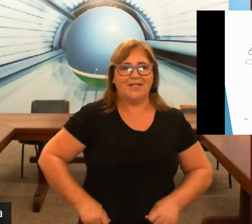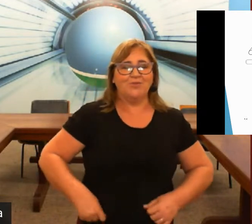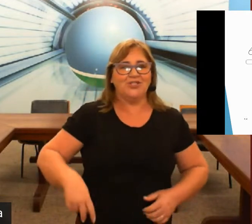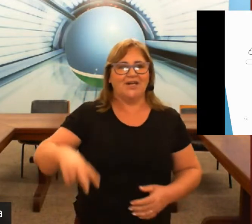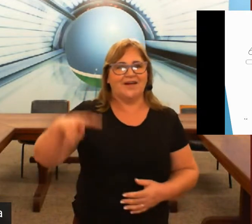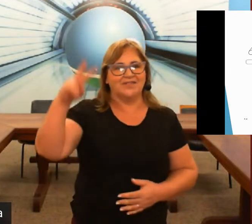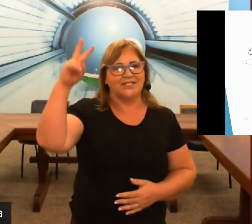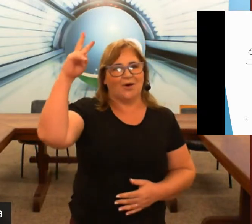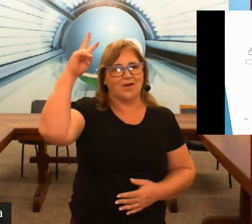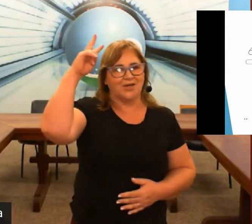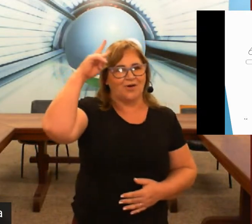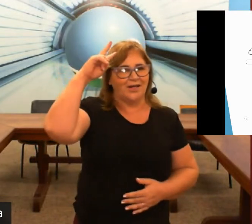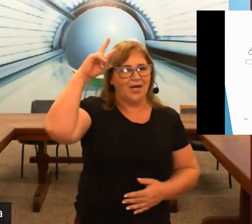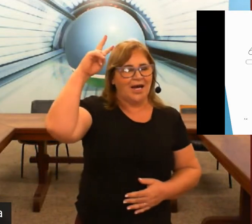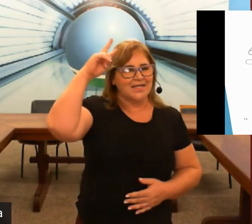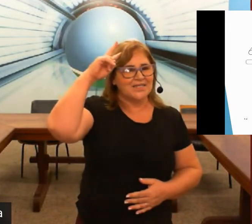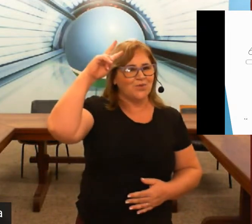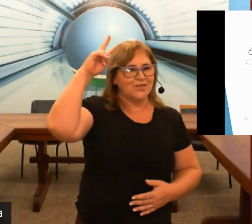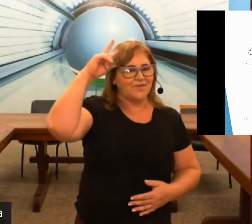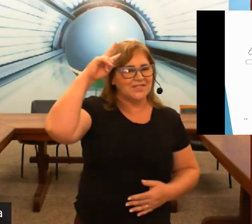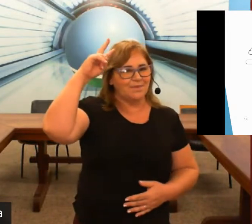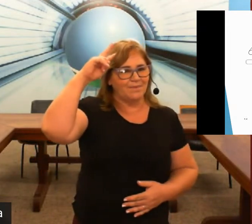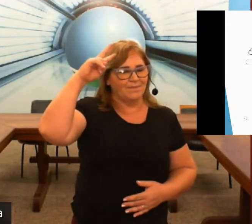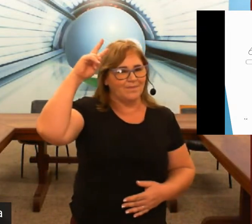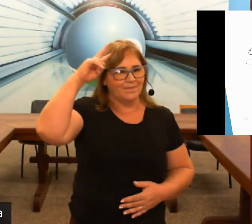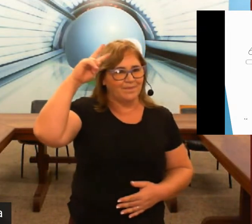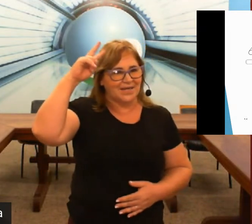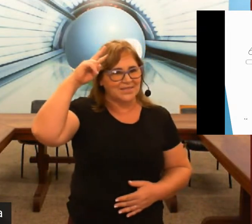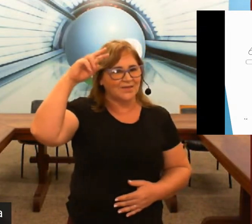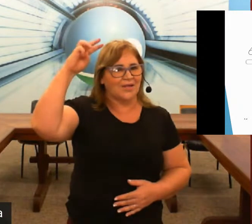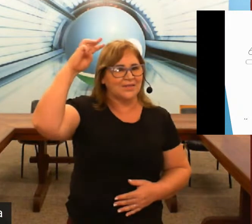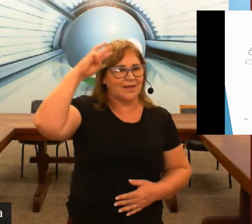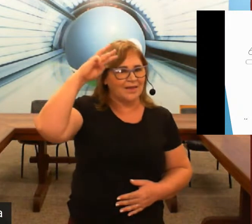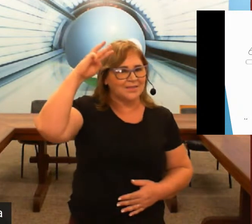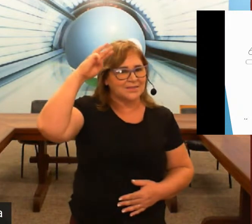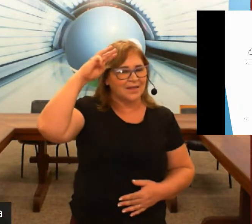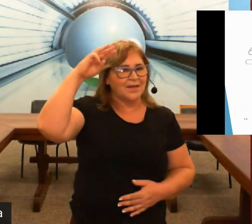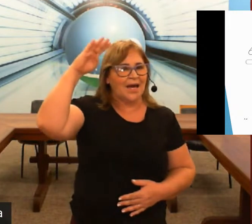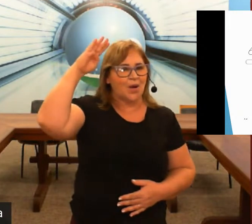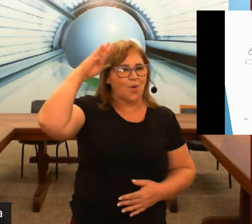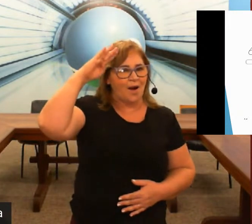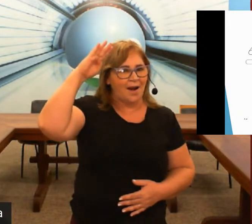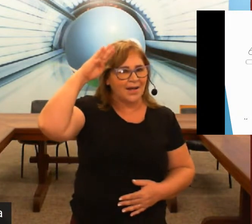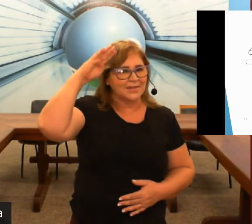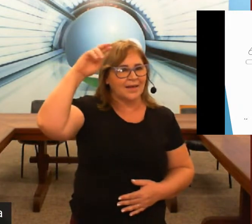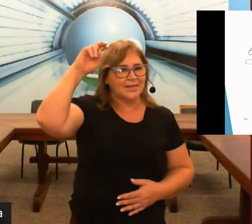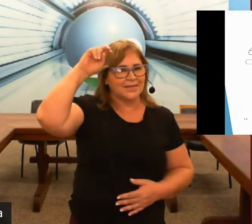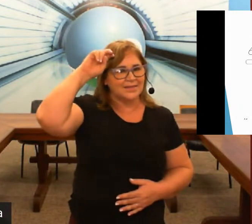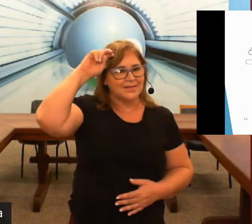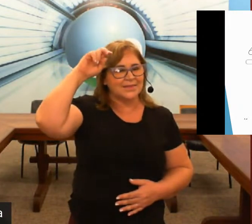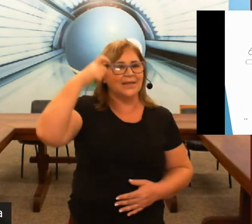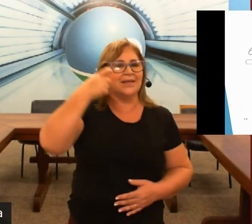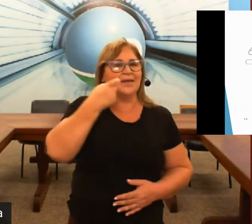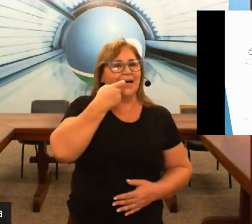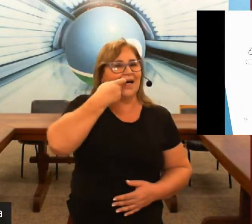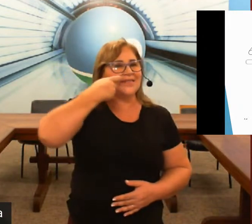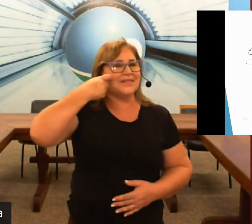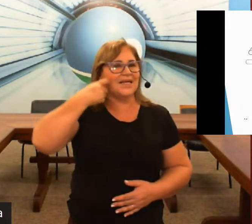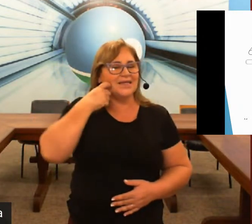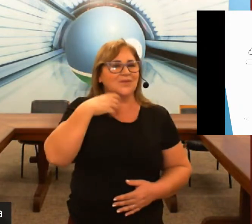nem um dia ele faz o sinal aqui ó a segunda você passando a terça a quarta a quinta a sexta